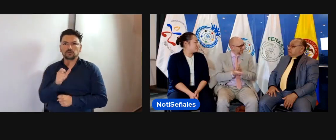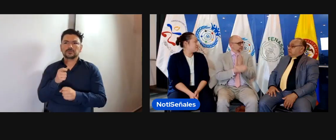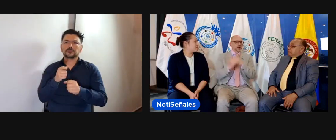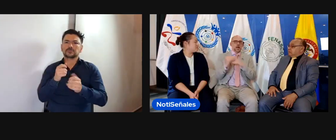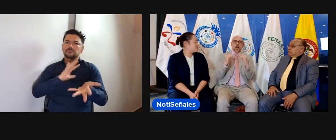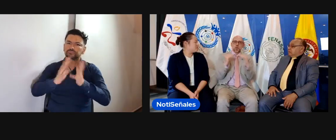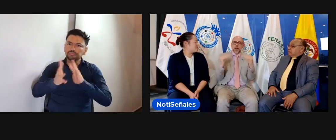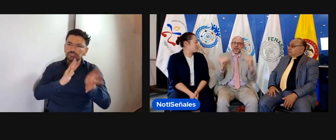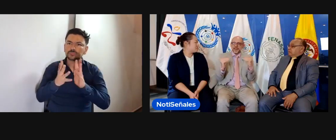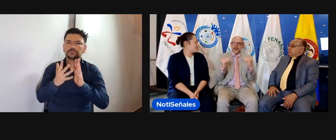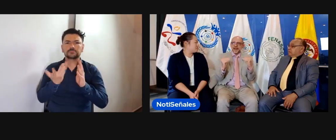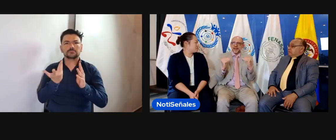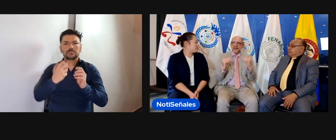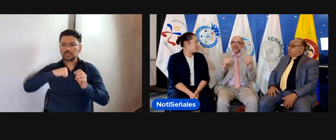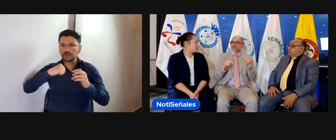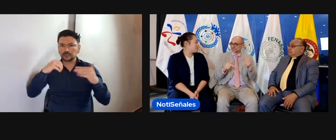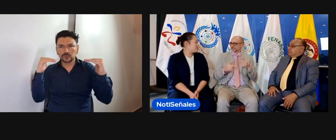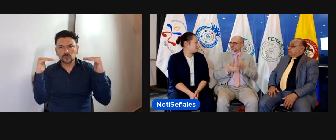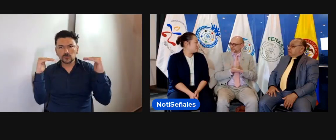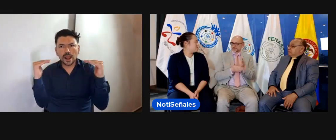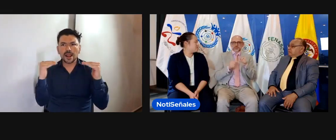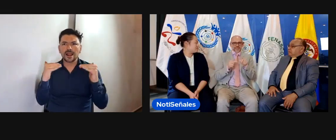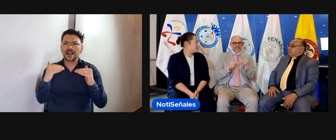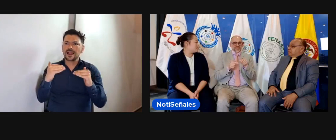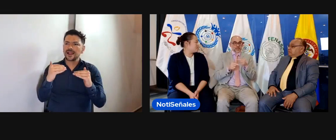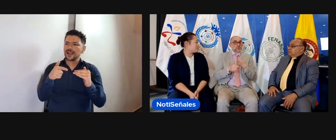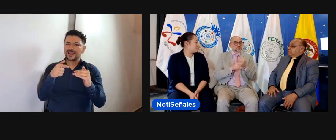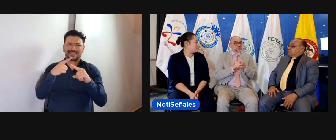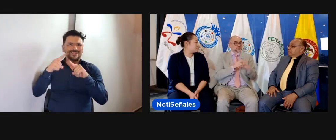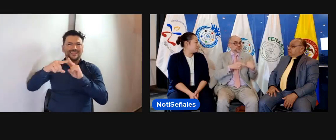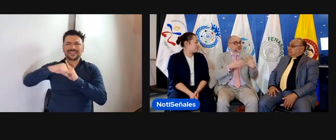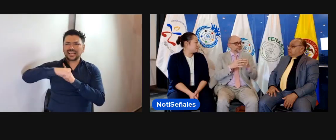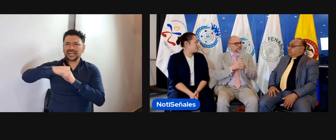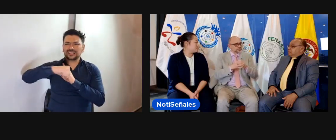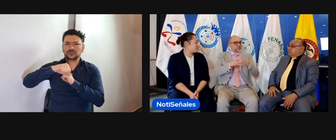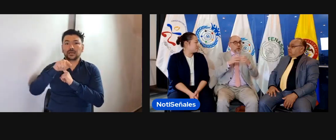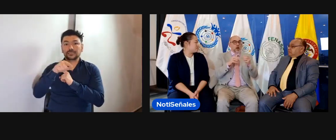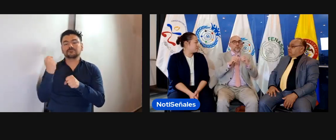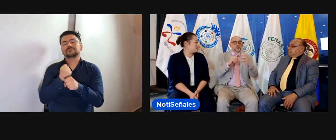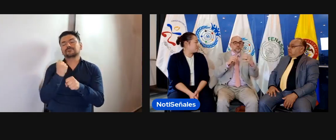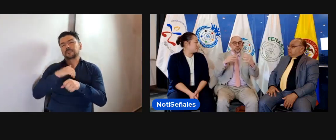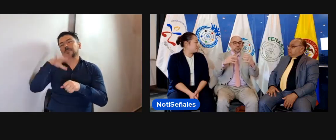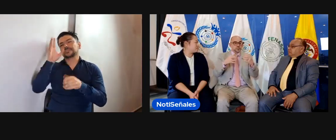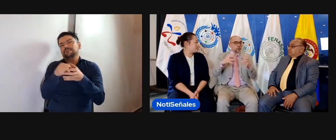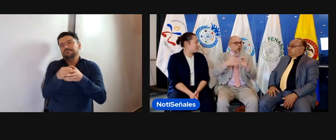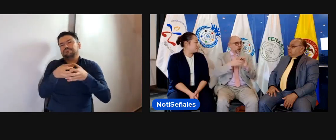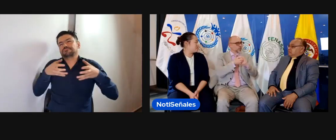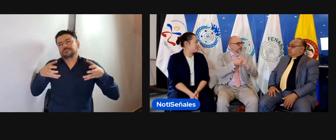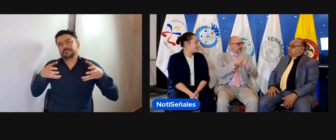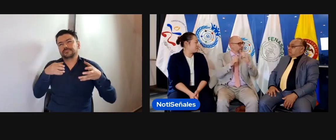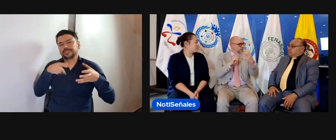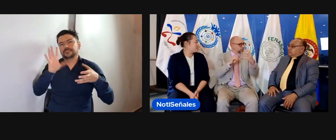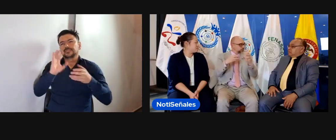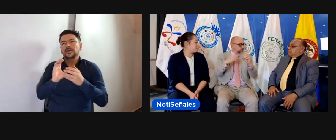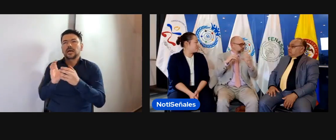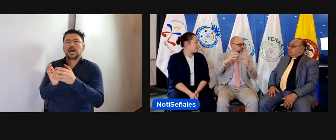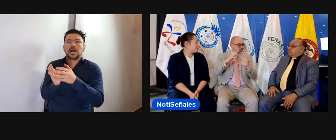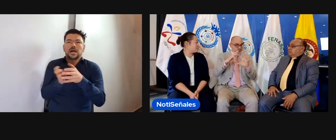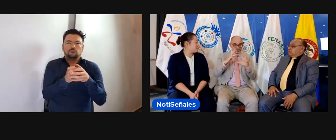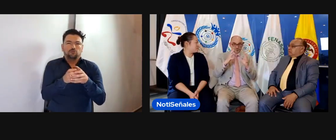los derechos de nosotros como personas sordas. El derecho a la lengua de señas, ese derecho a la igualdad, y a